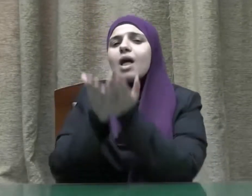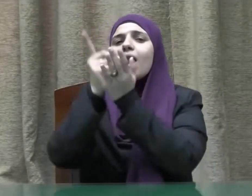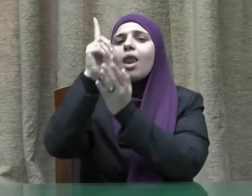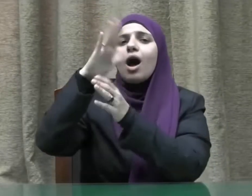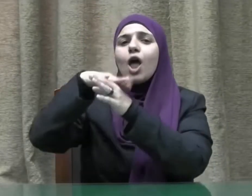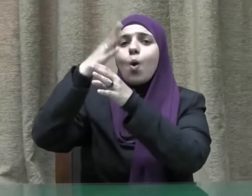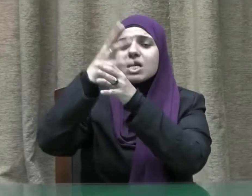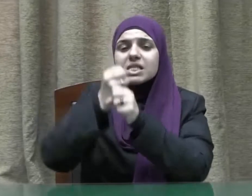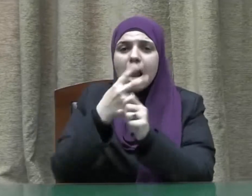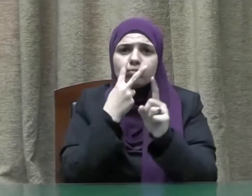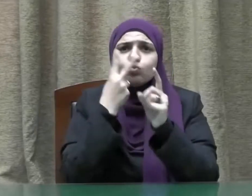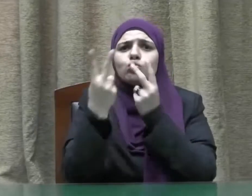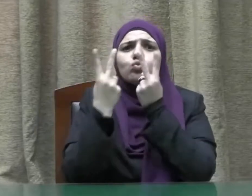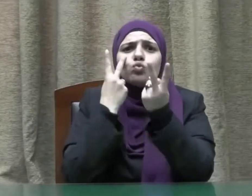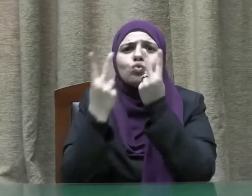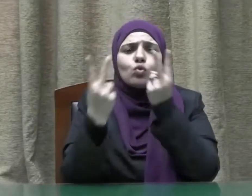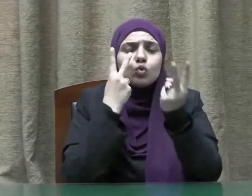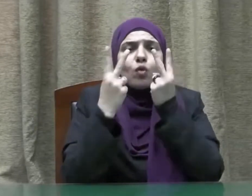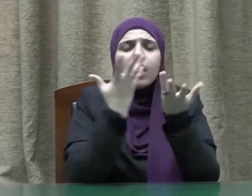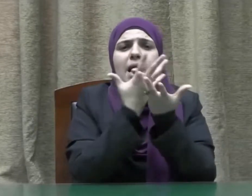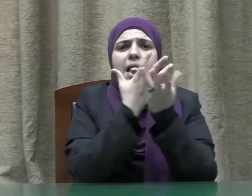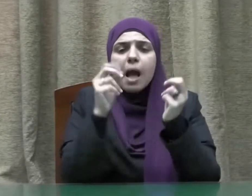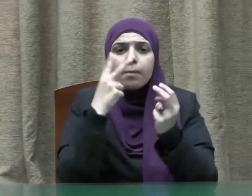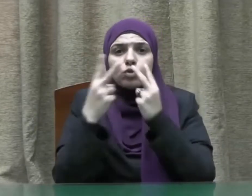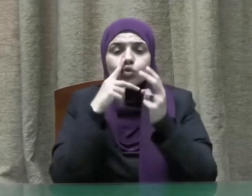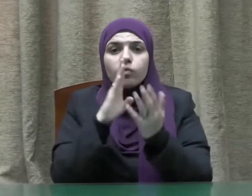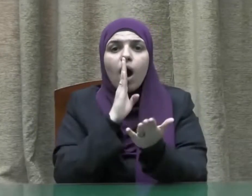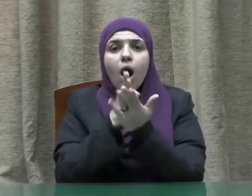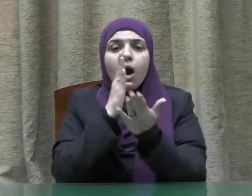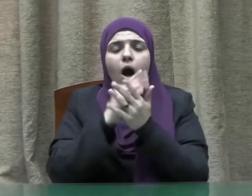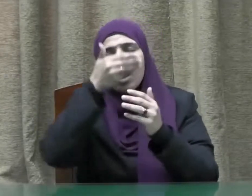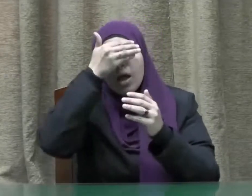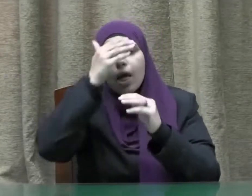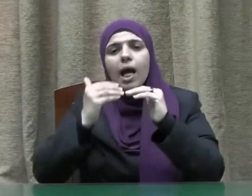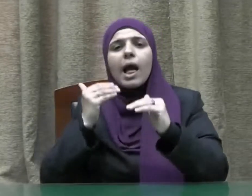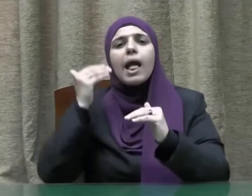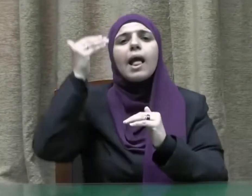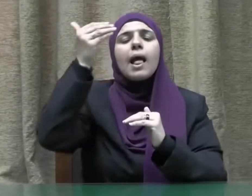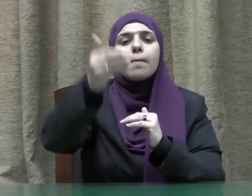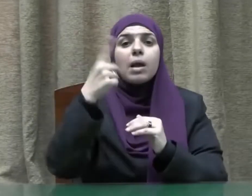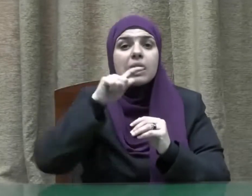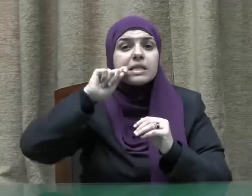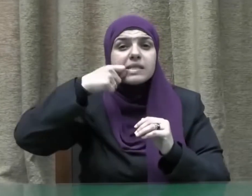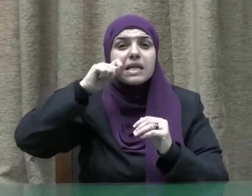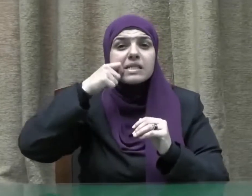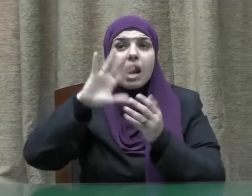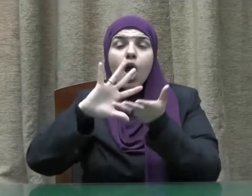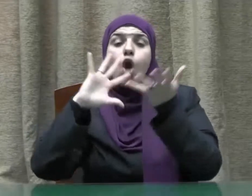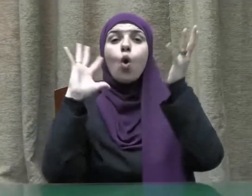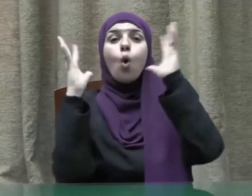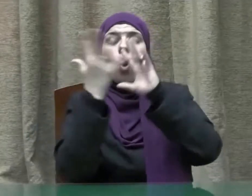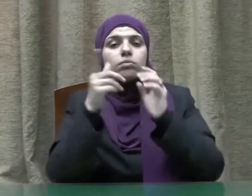الله عليه وسلم فيها على حقائق غيبية وأسرار كونية